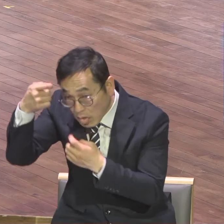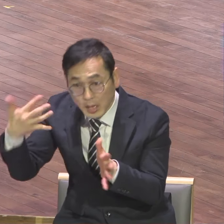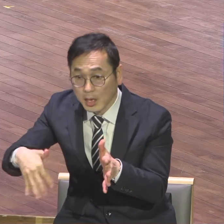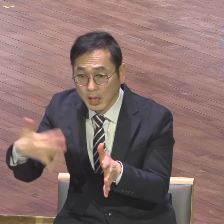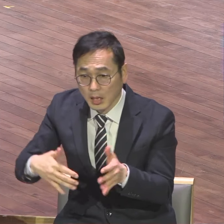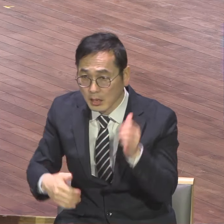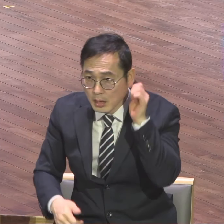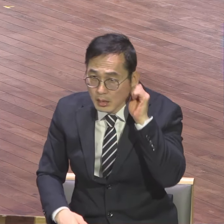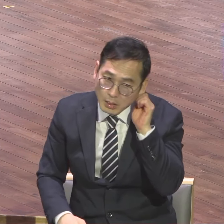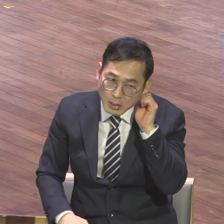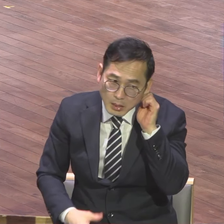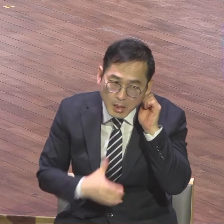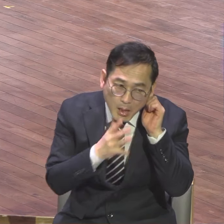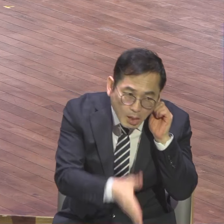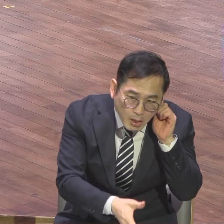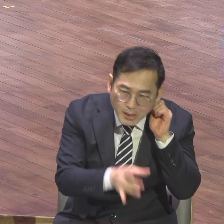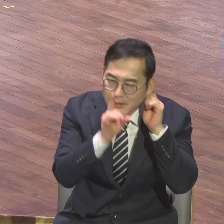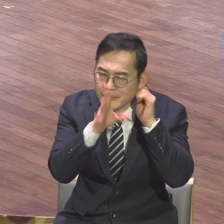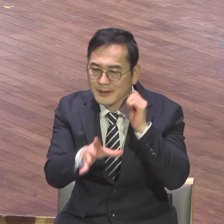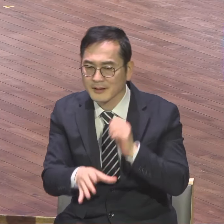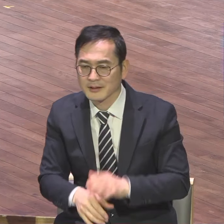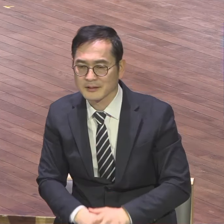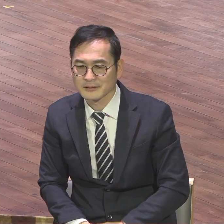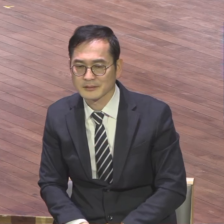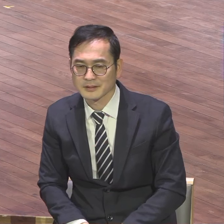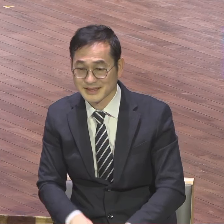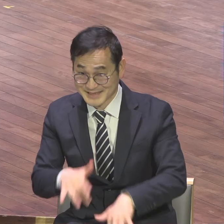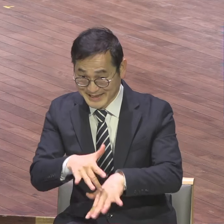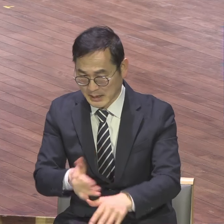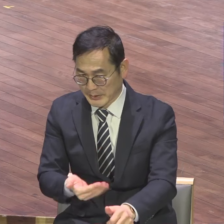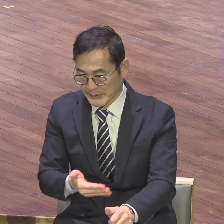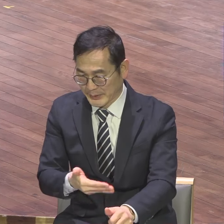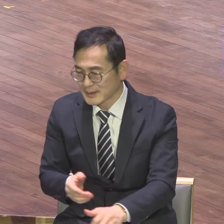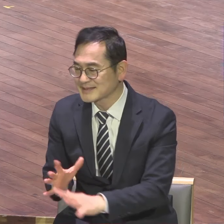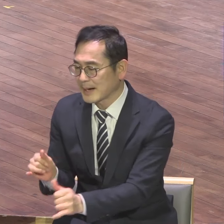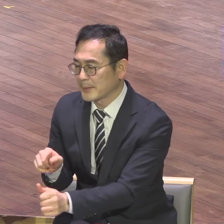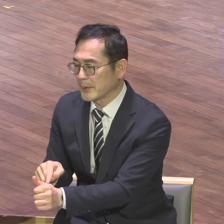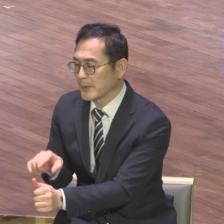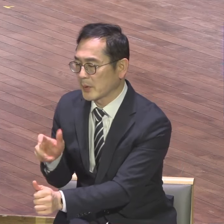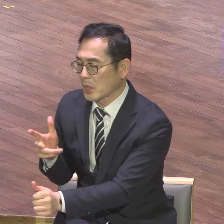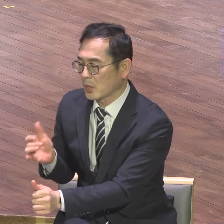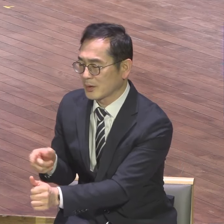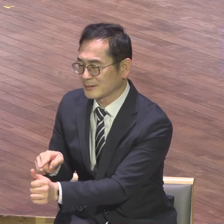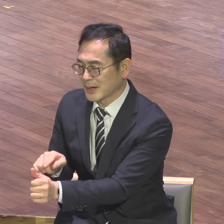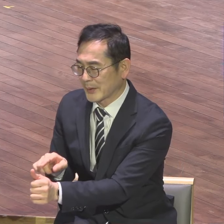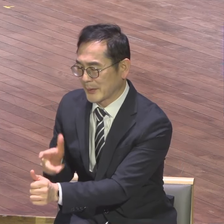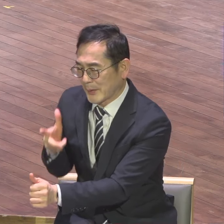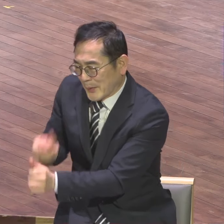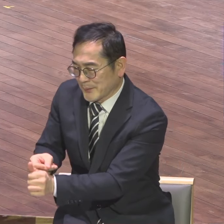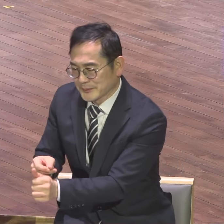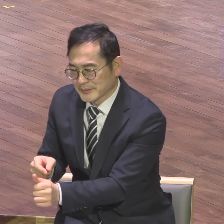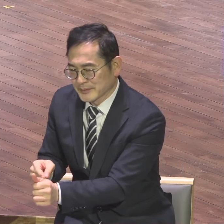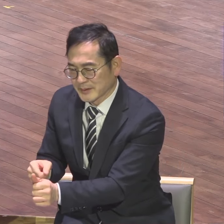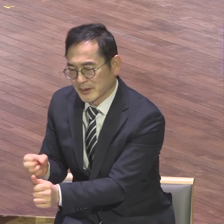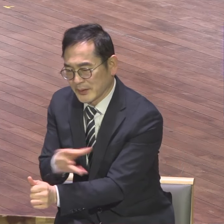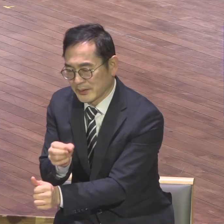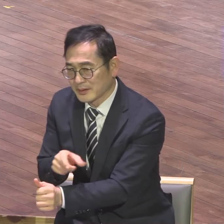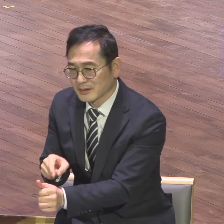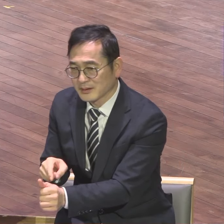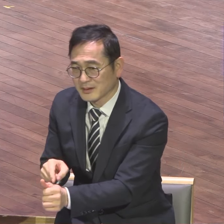사단은 그렇게 장난칩니다. 사람을 통해서. 예전 동산에 선악과를 사단이